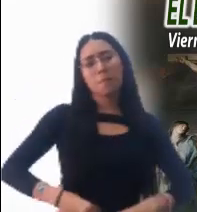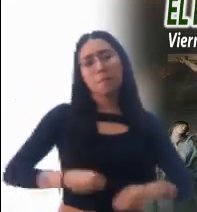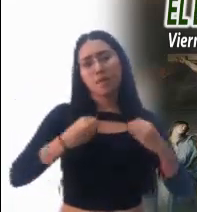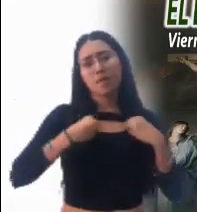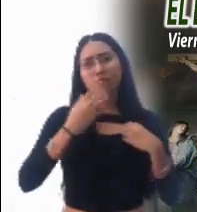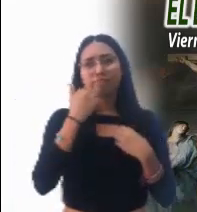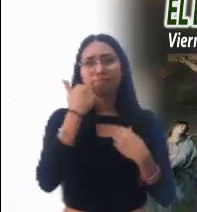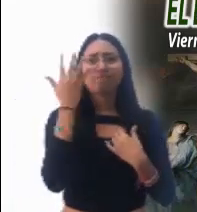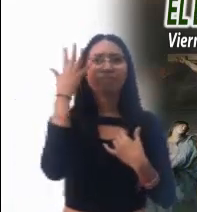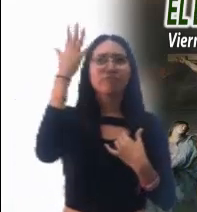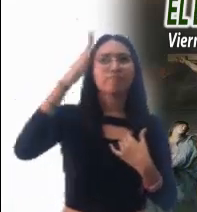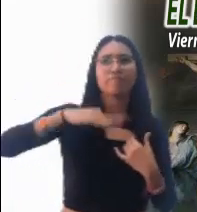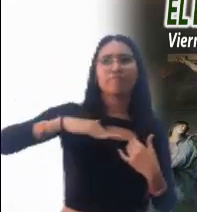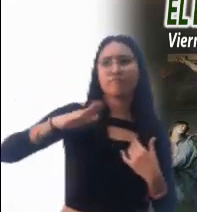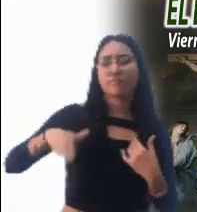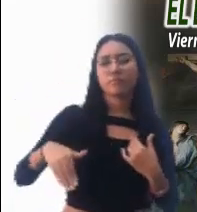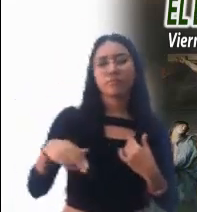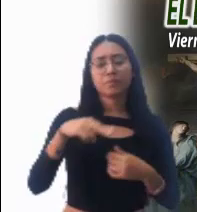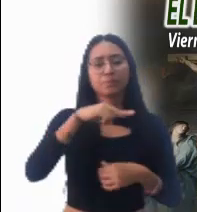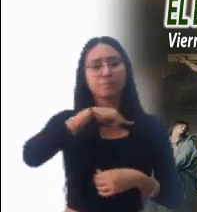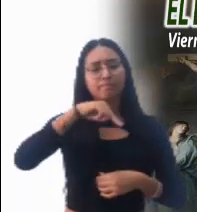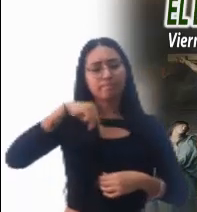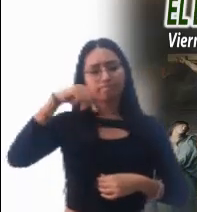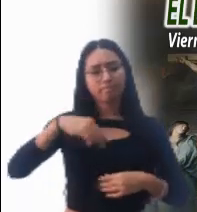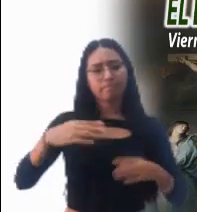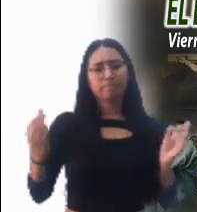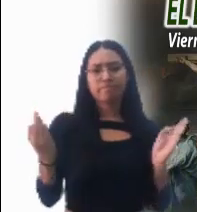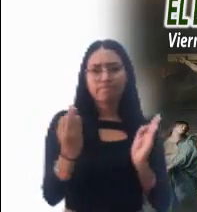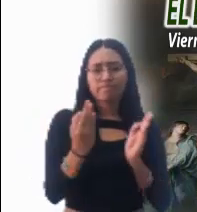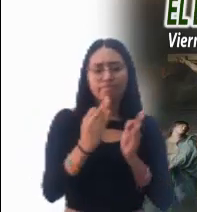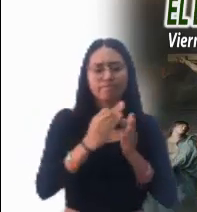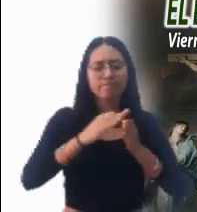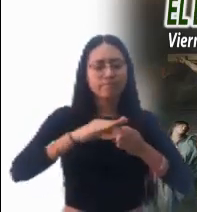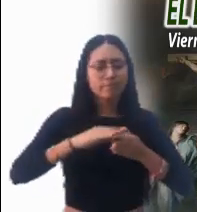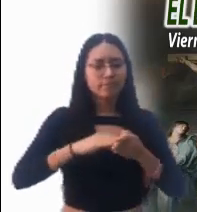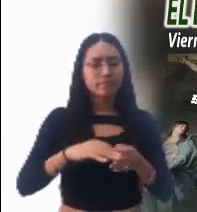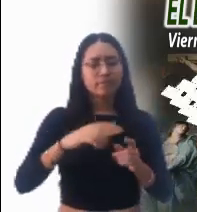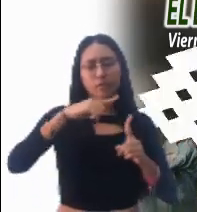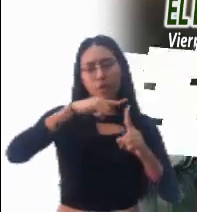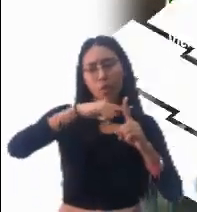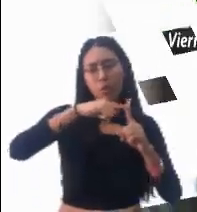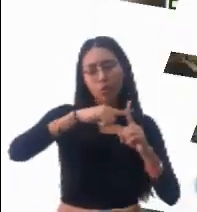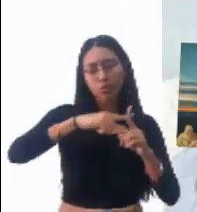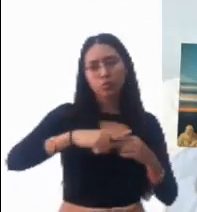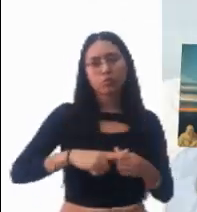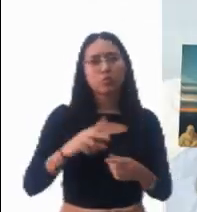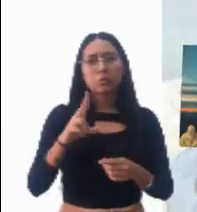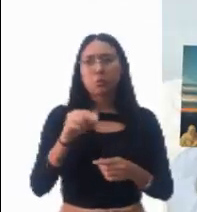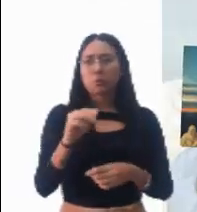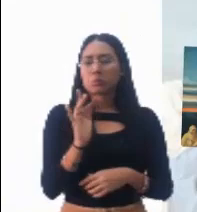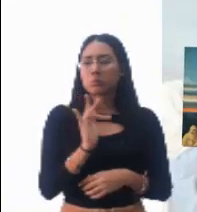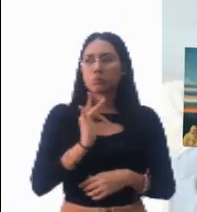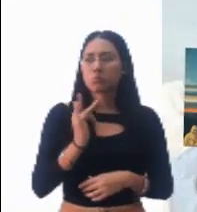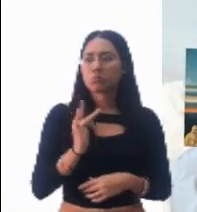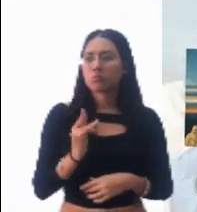buscamos muerte. Te contemplamos muy cercana a la cruz. No has rehuido ninguno de